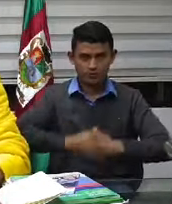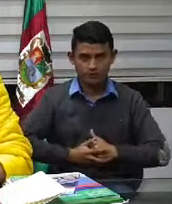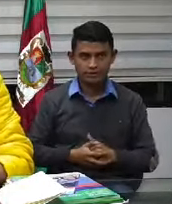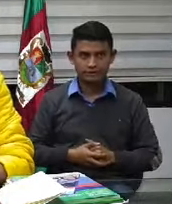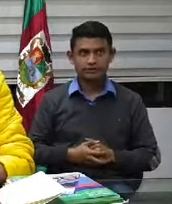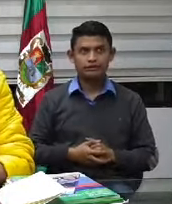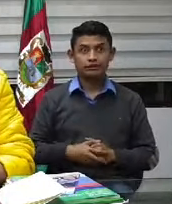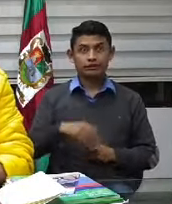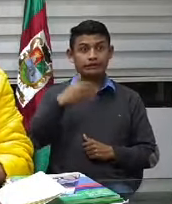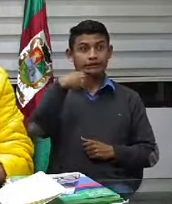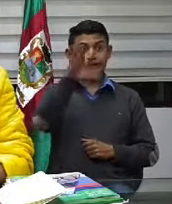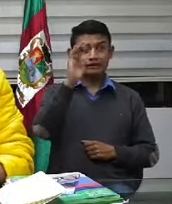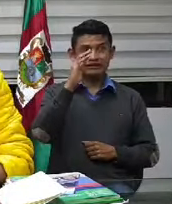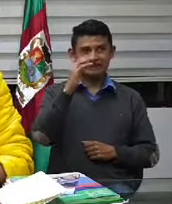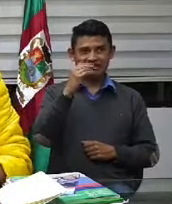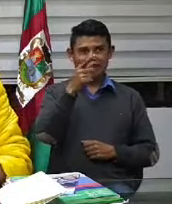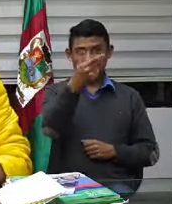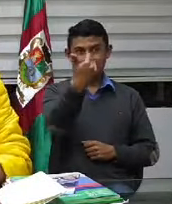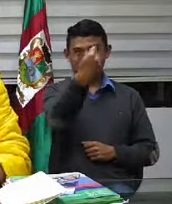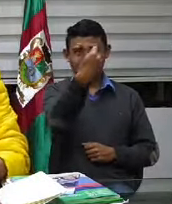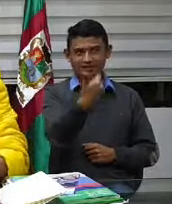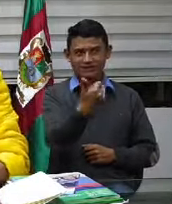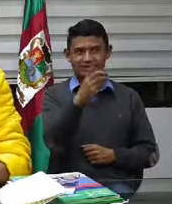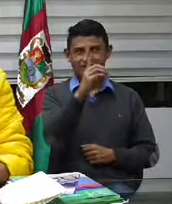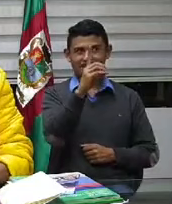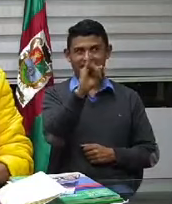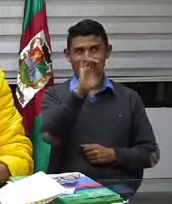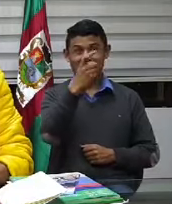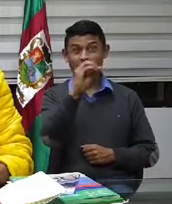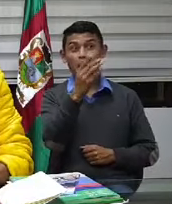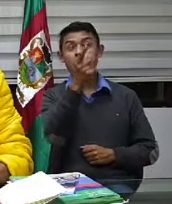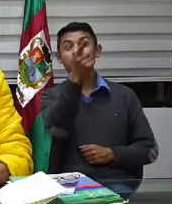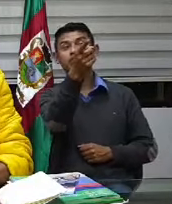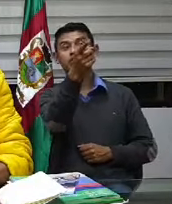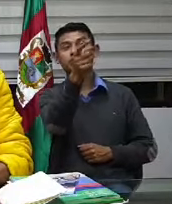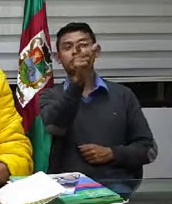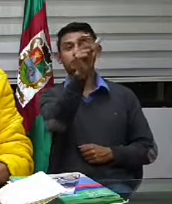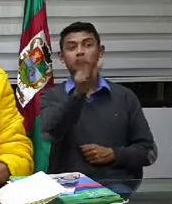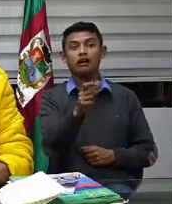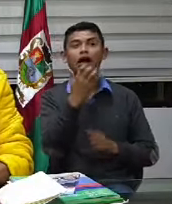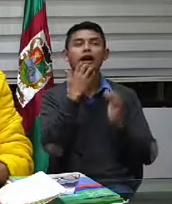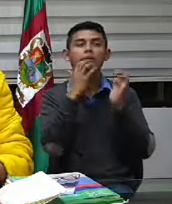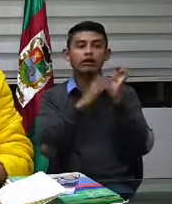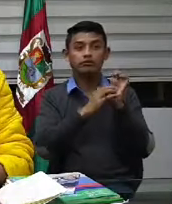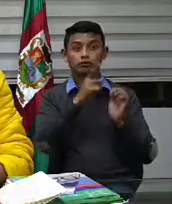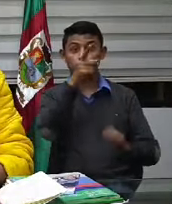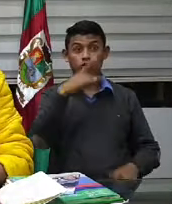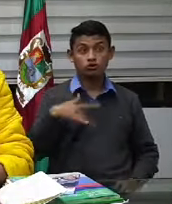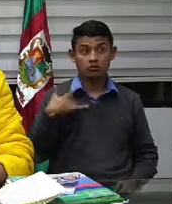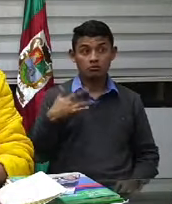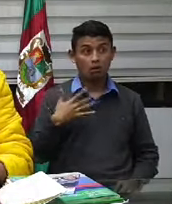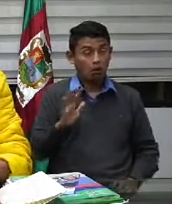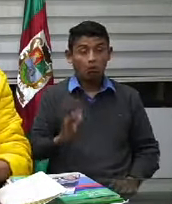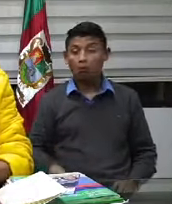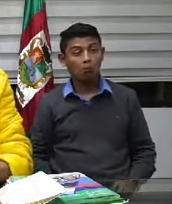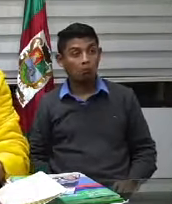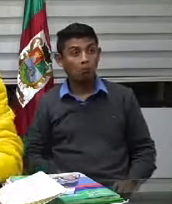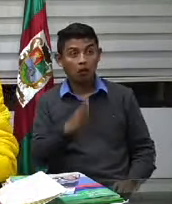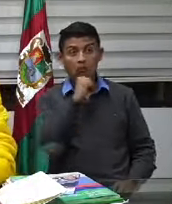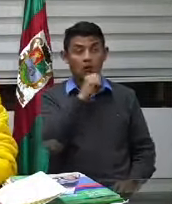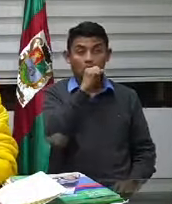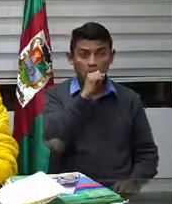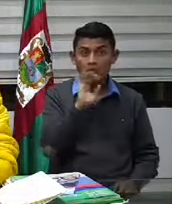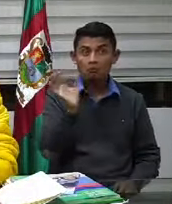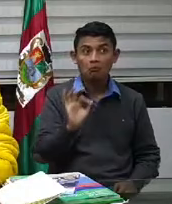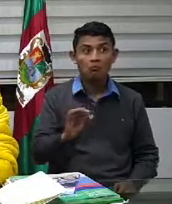aquí Diego mi amigo que está haciendo aquí si él fuera un portador asintomático es decir tiene la enfermedad pero no tiene síntomas y él se queda